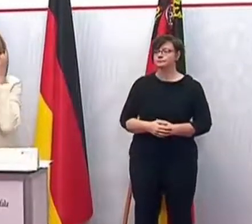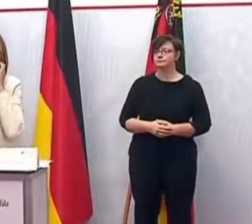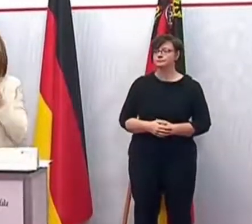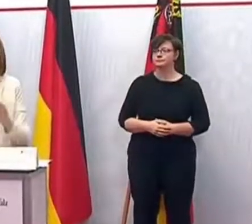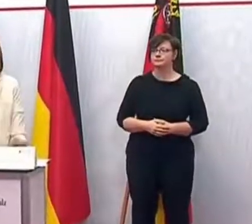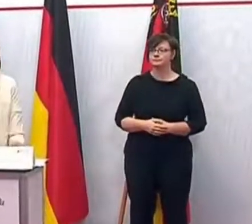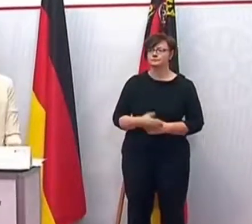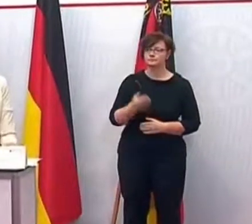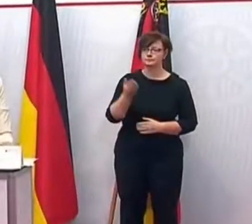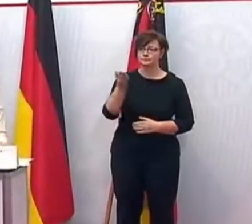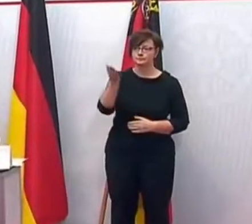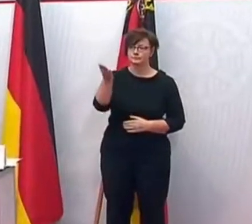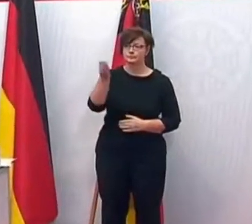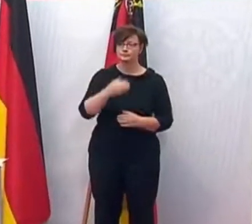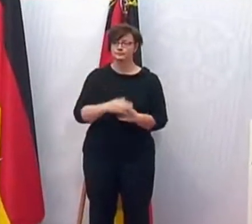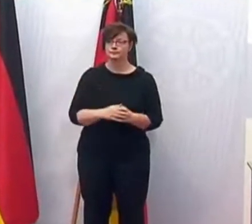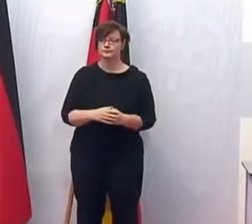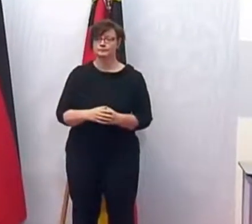Bitte schön.